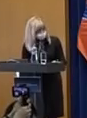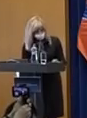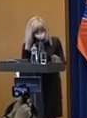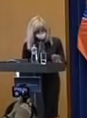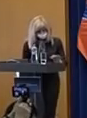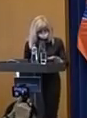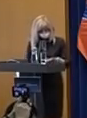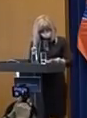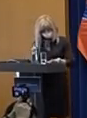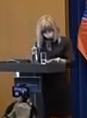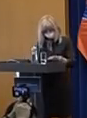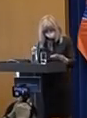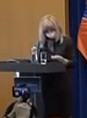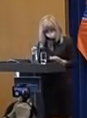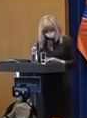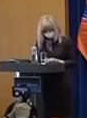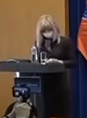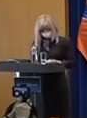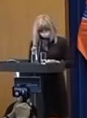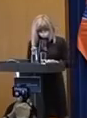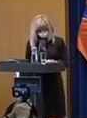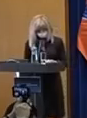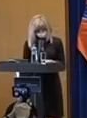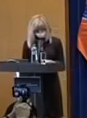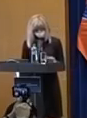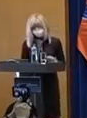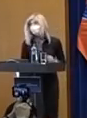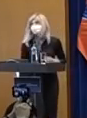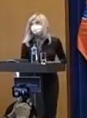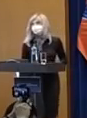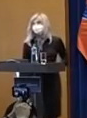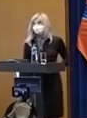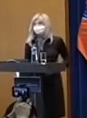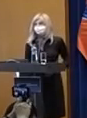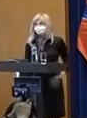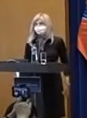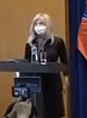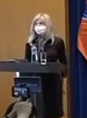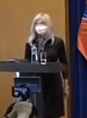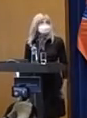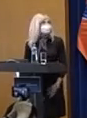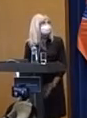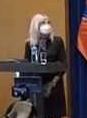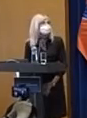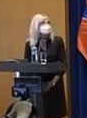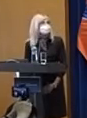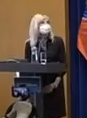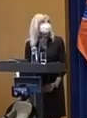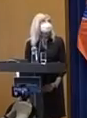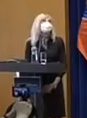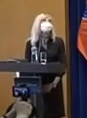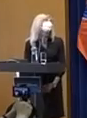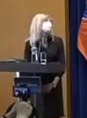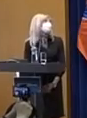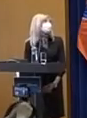páči, máte slovo. Ďakujem veľmi pekne. Rovnako vás vítam aj pána predsedu Národnej rady aj ostatných